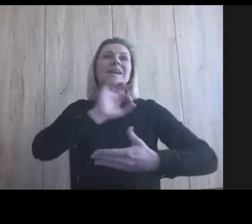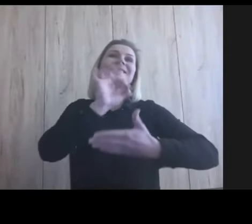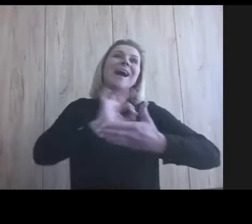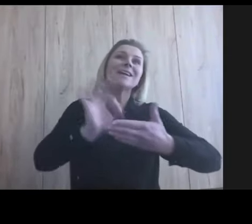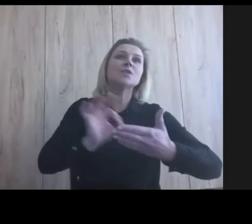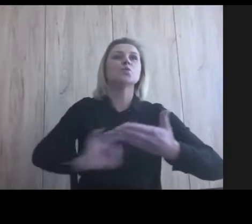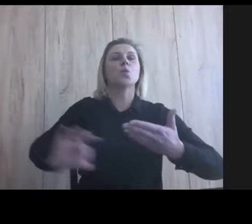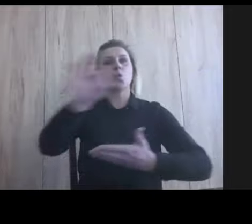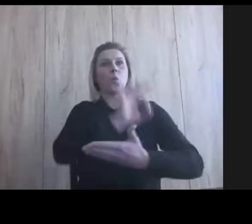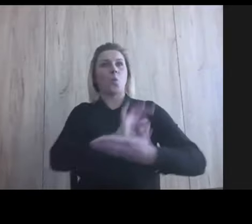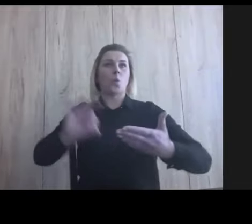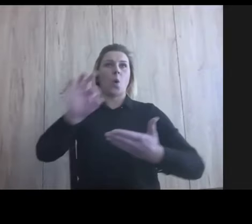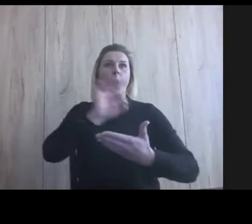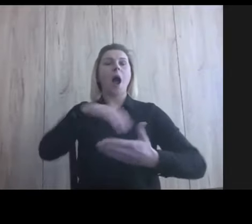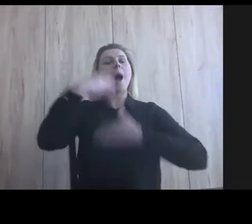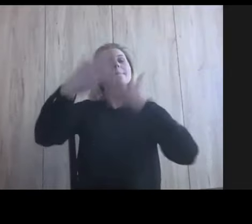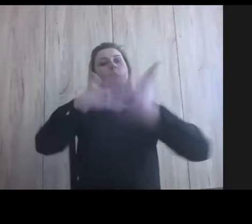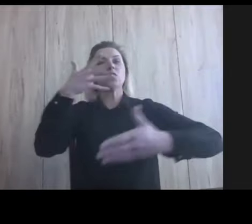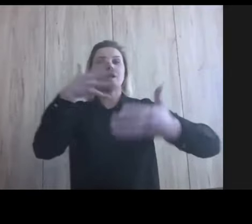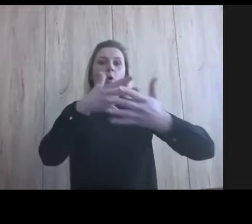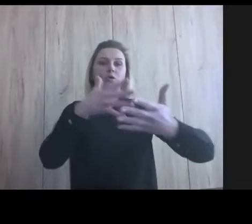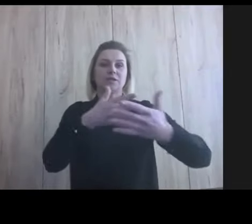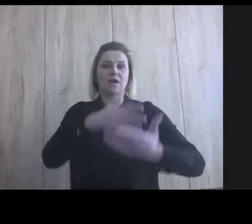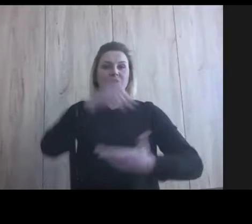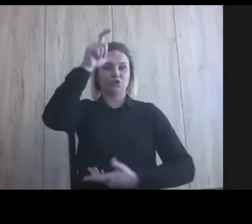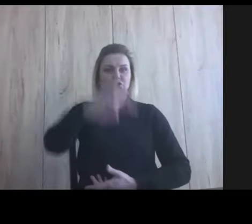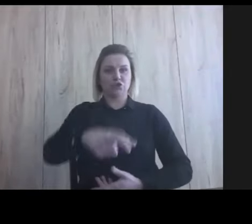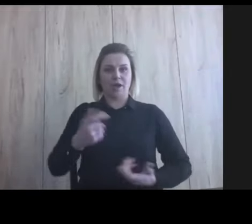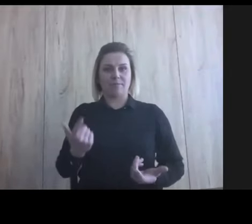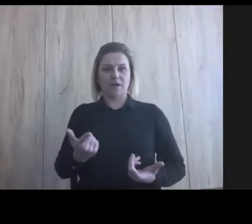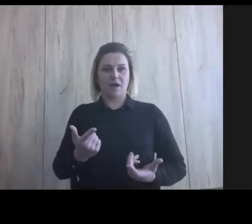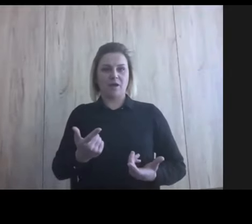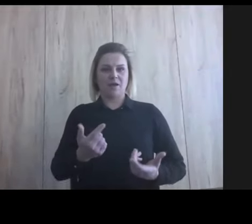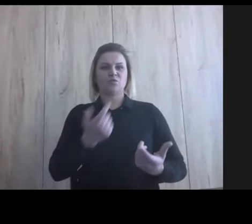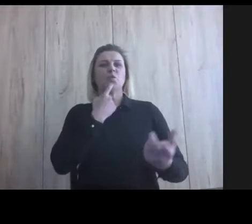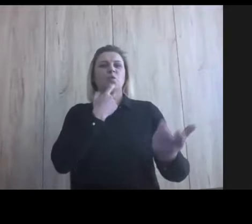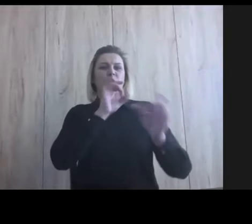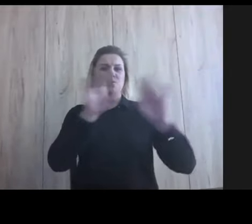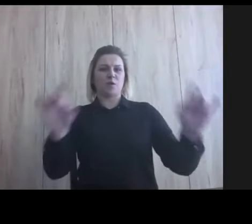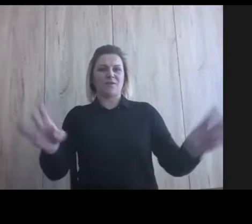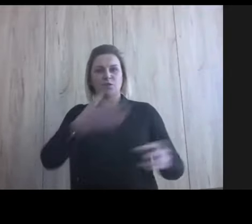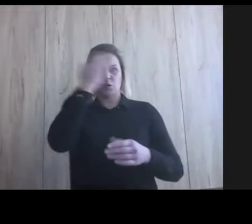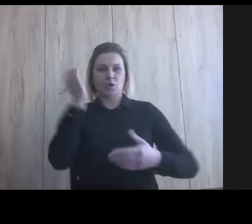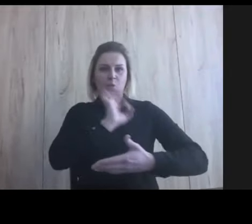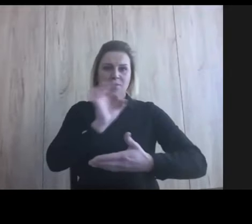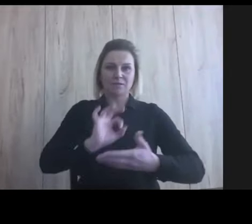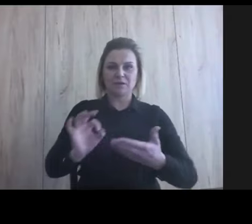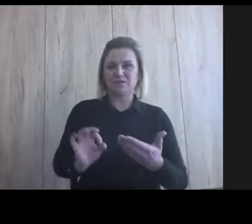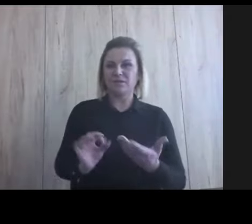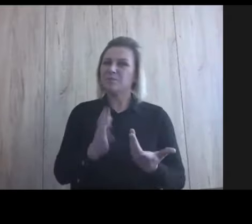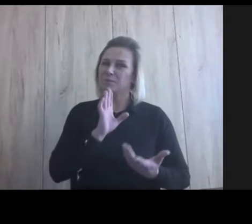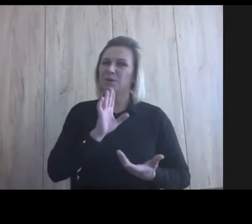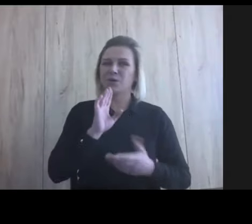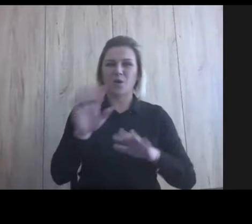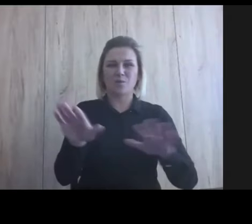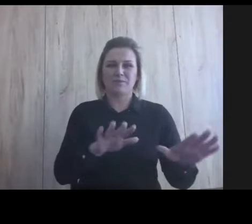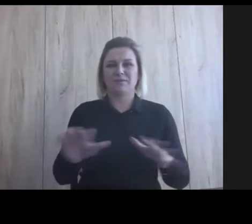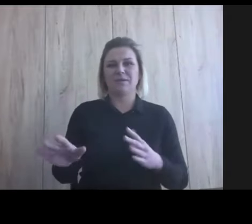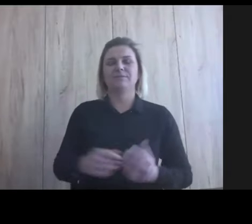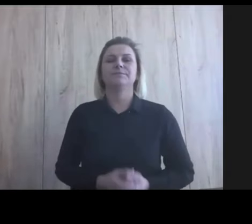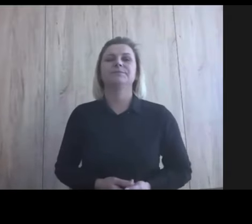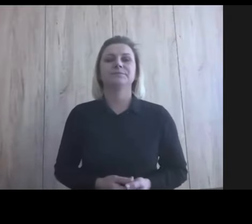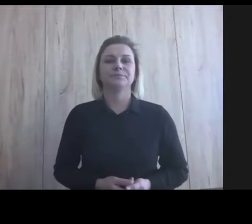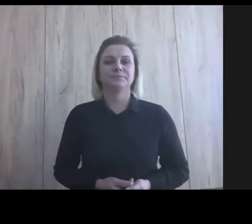to za profesor? Tak nie jest w ogóle w normie intelektualnej, nie zrozumiał. Taki profesor to każdy może być,